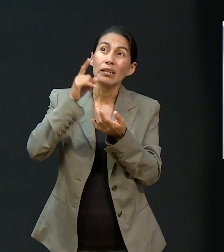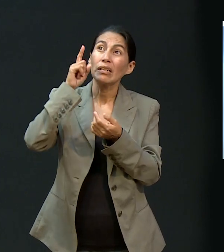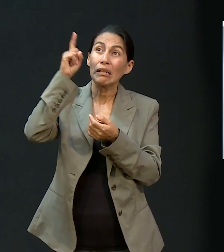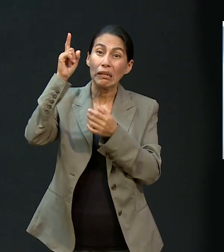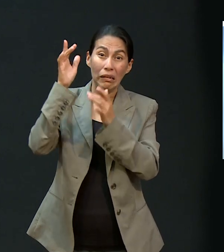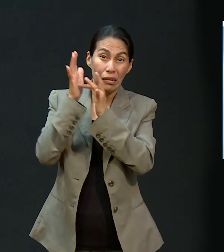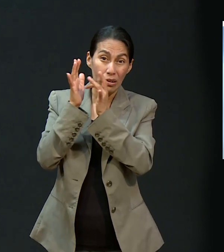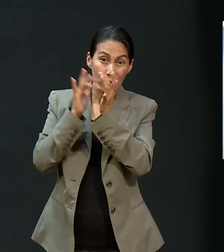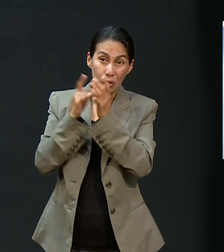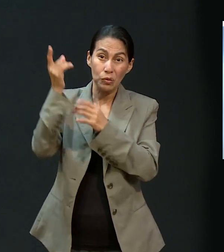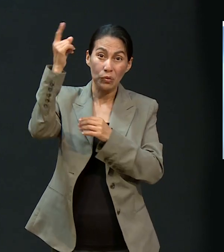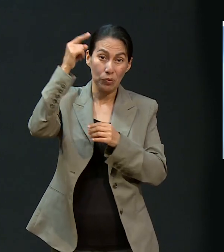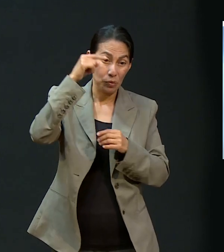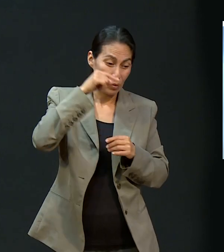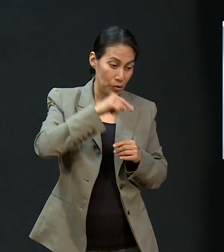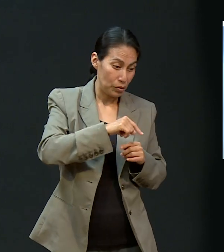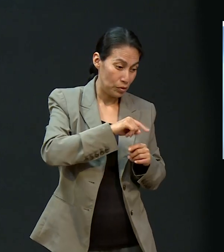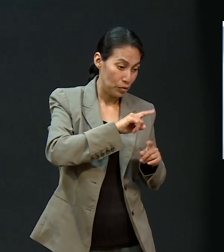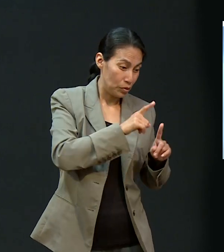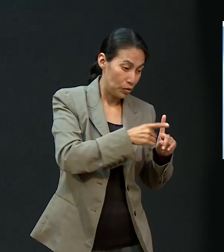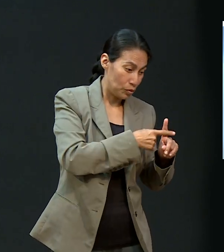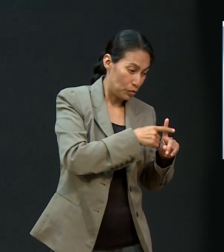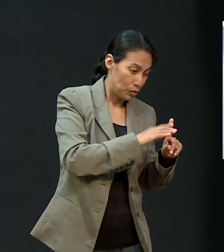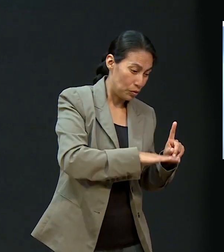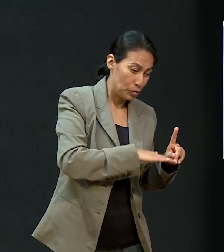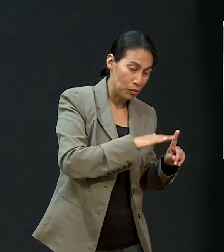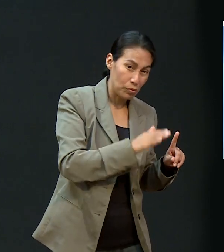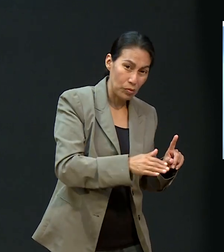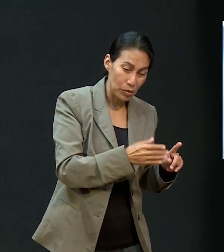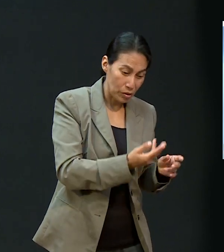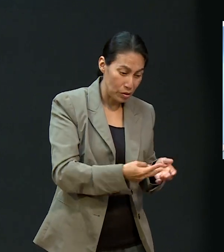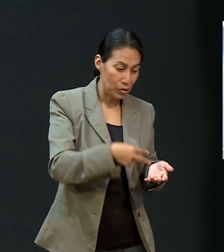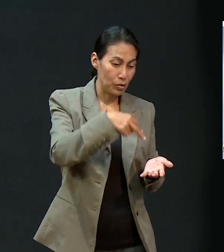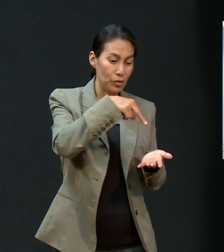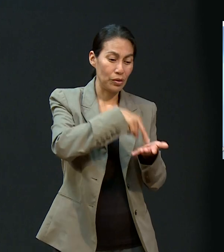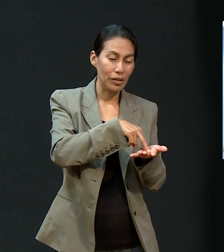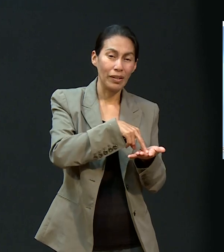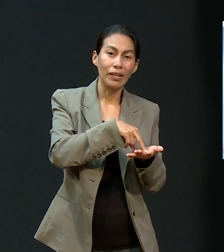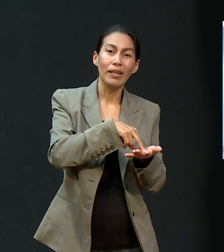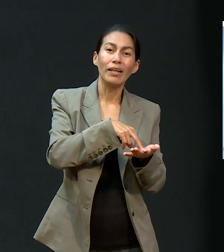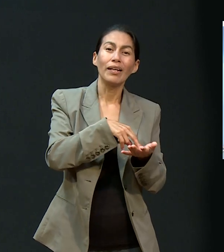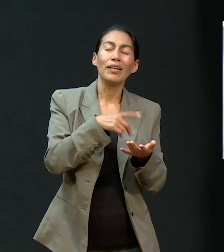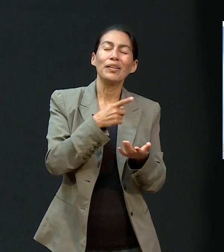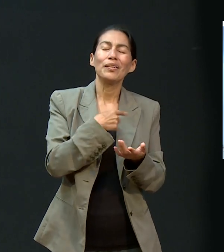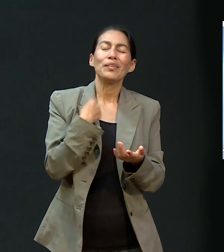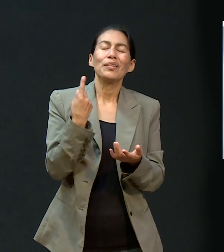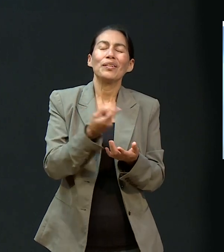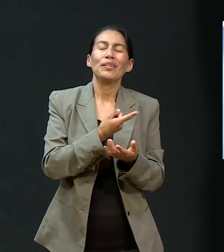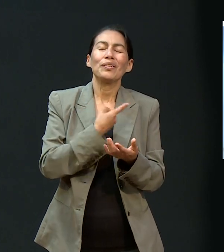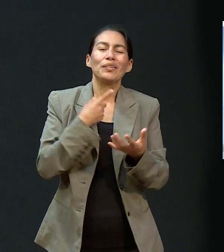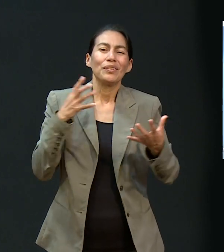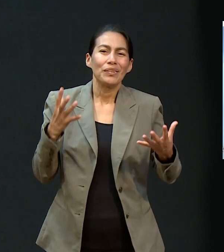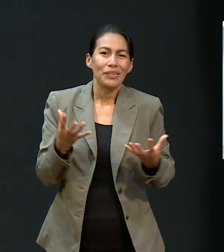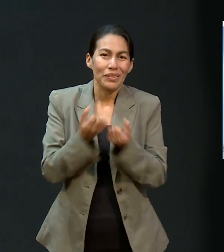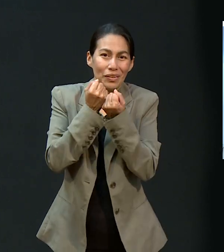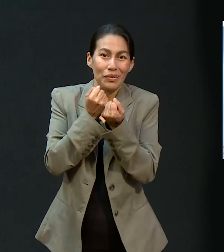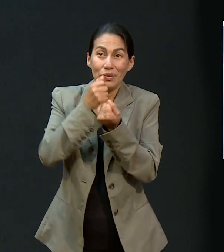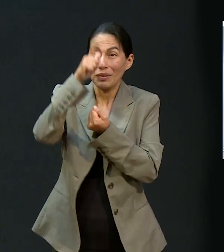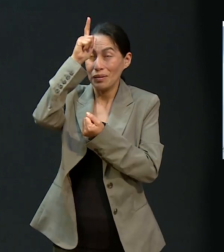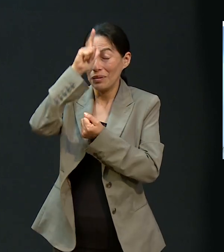Y con Jesús recibimos el don precioso del Espíritu Santo. ¿Qué más queremos para que el